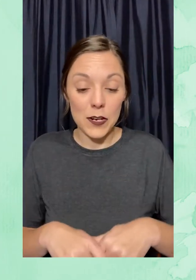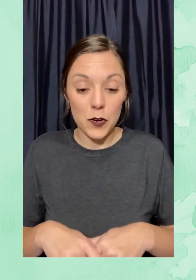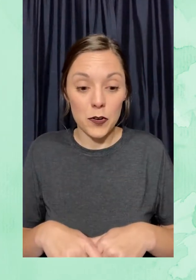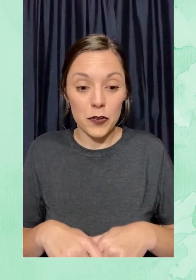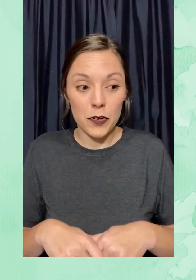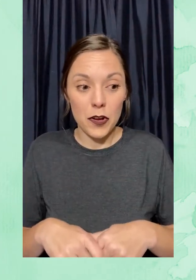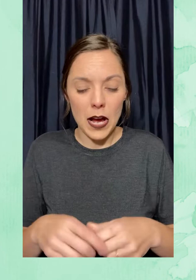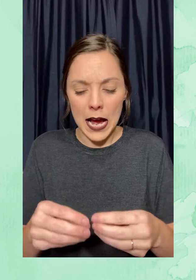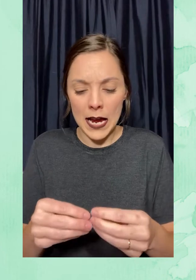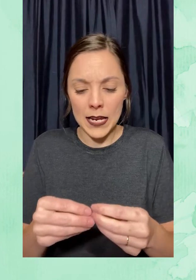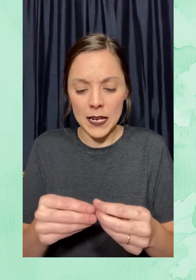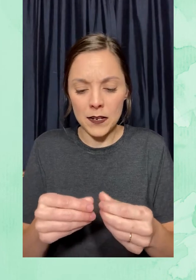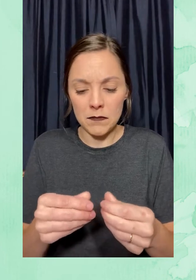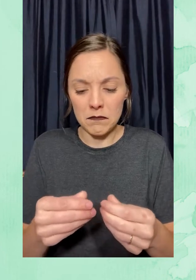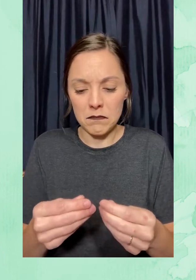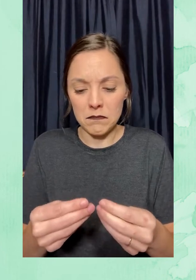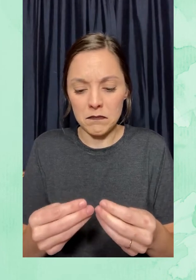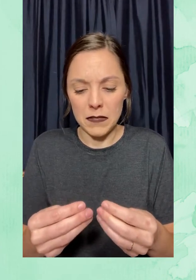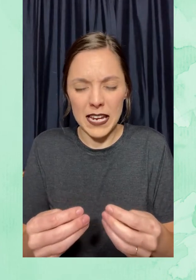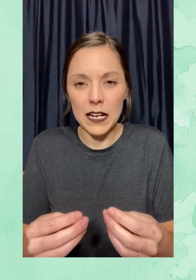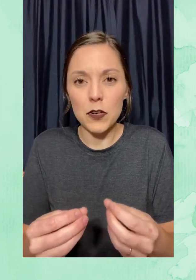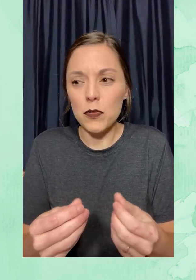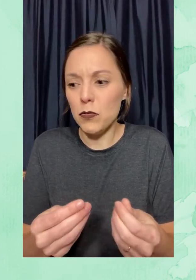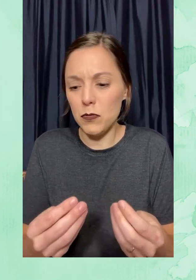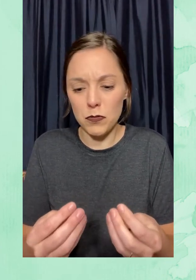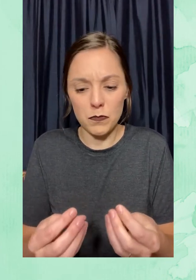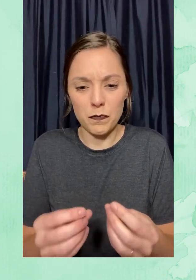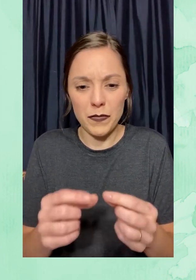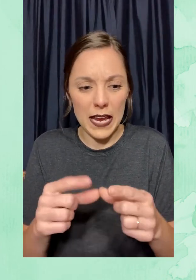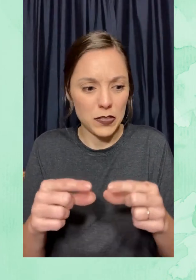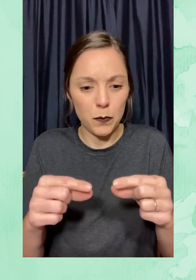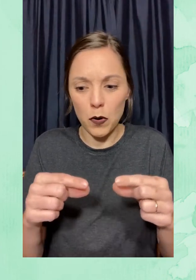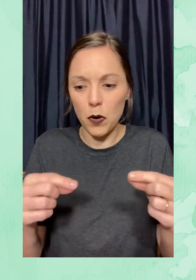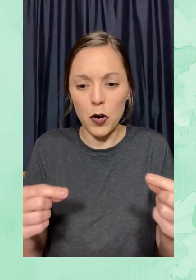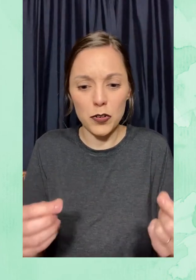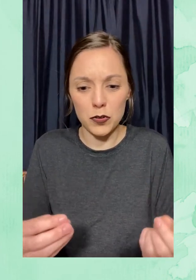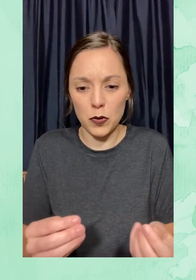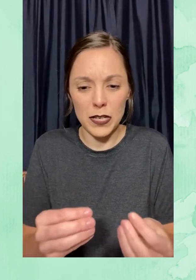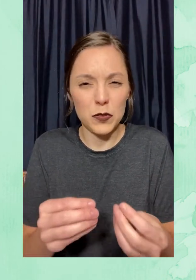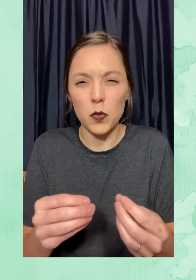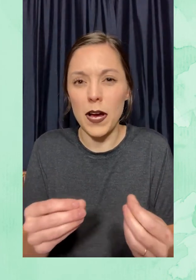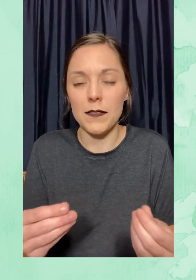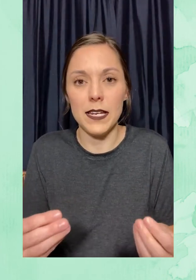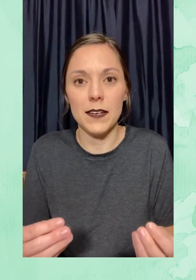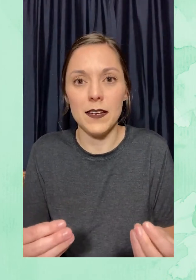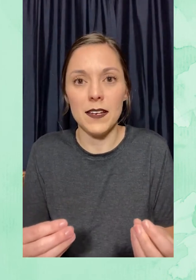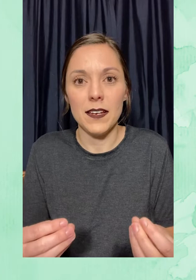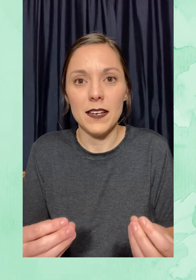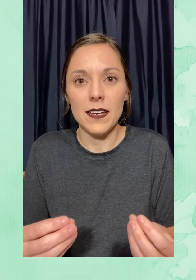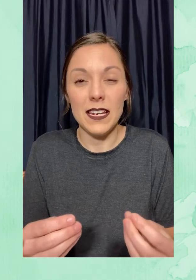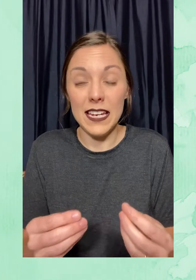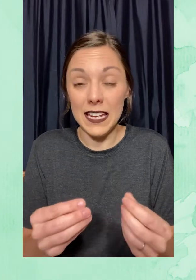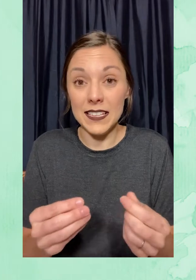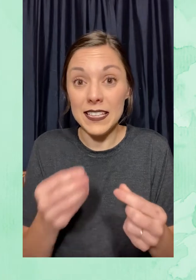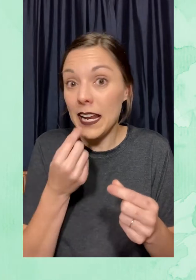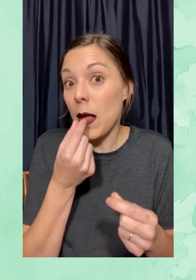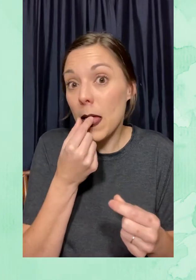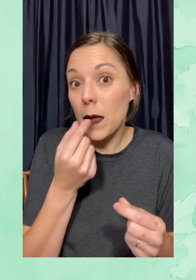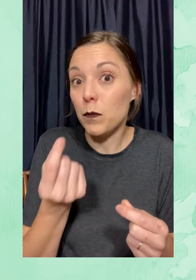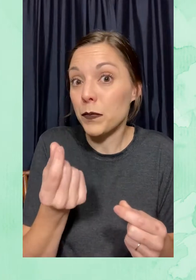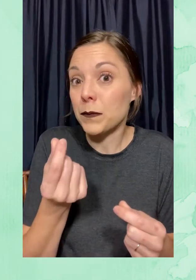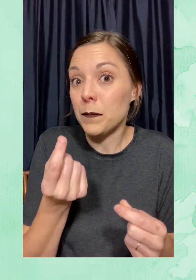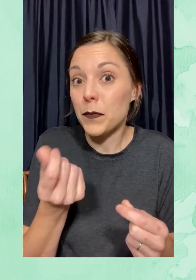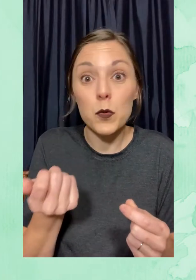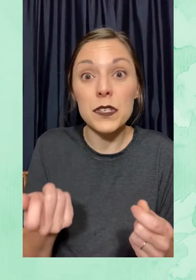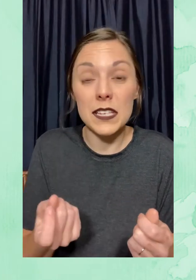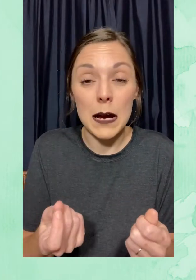interior hay algo esponjoso y suave y tiene